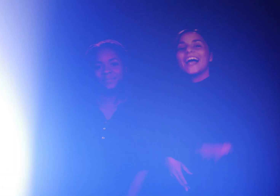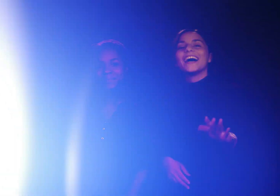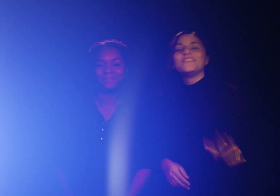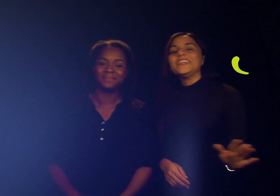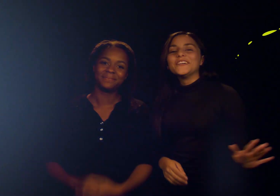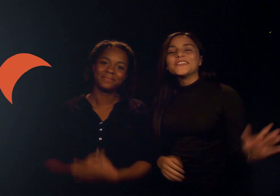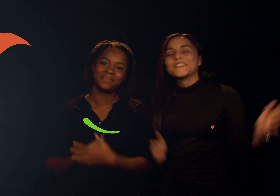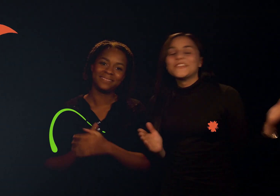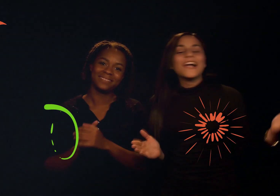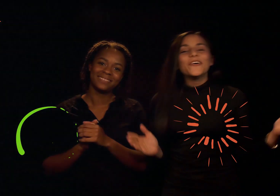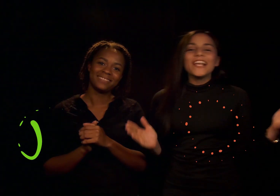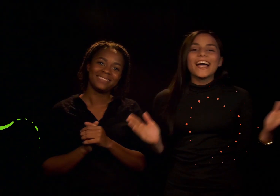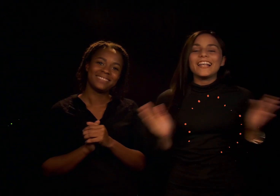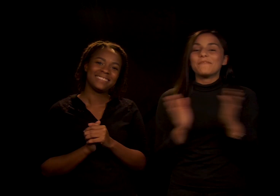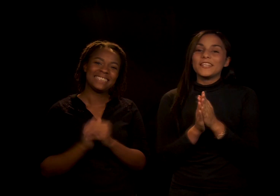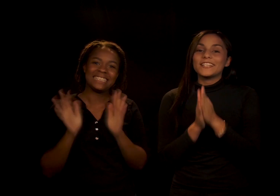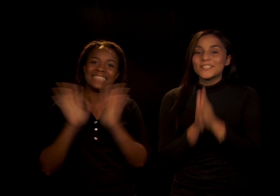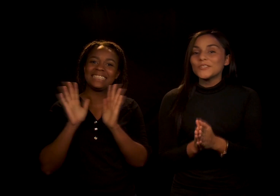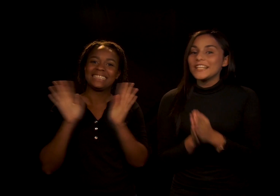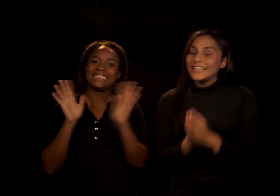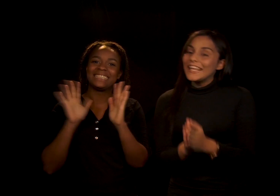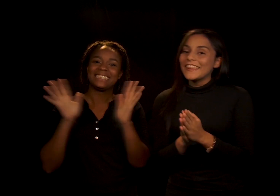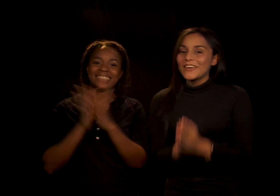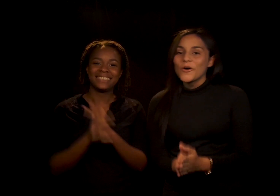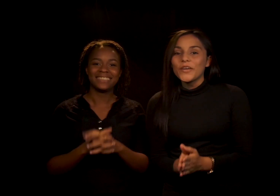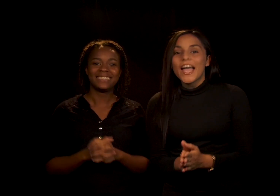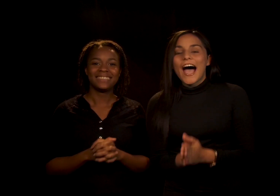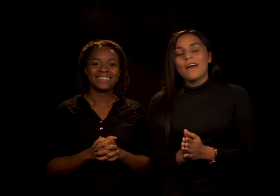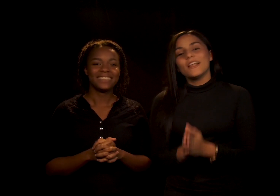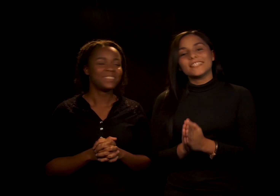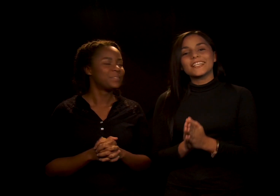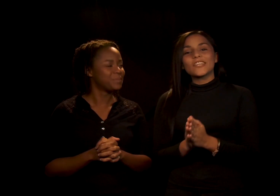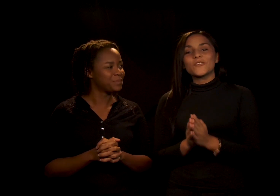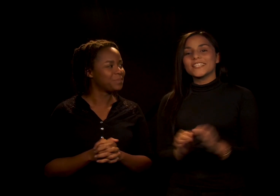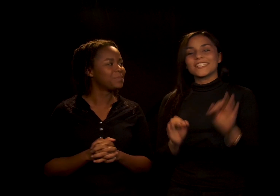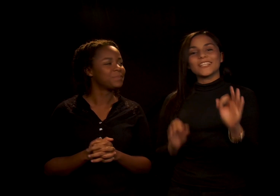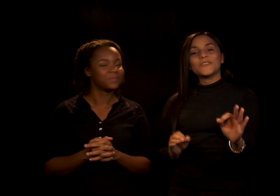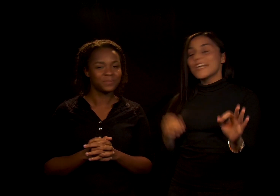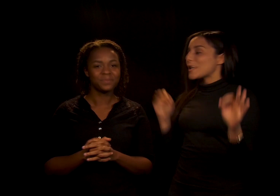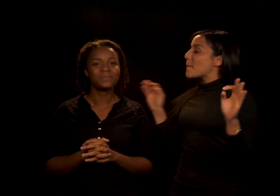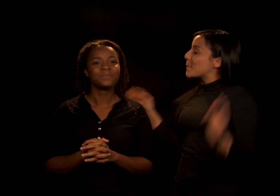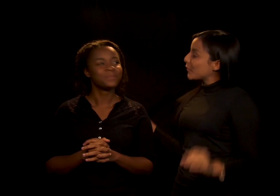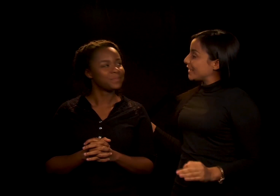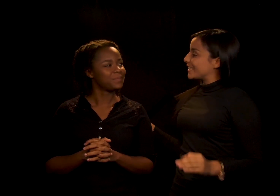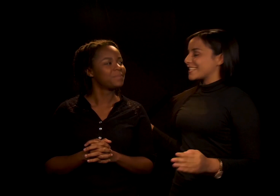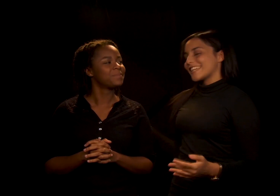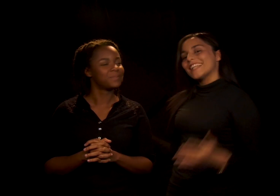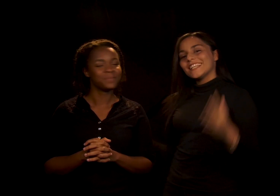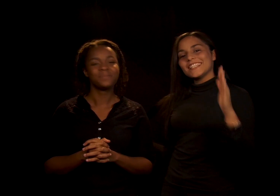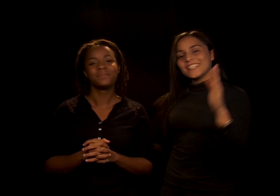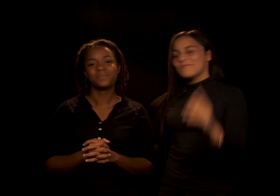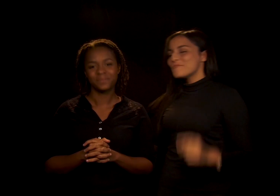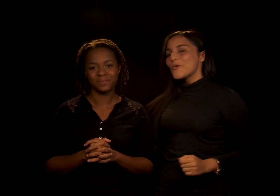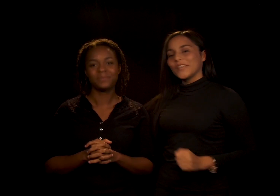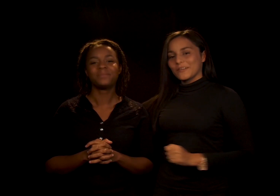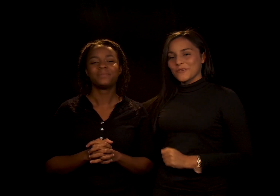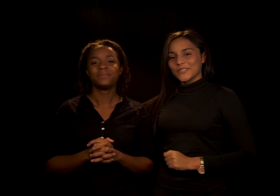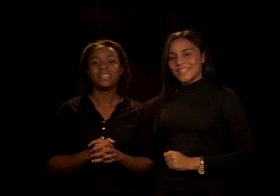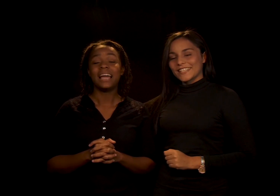Amigos, hola hola, la meditación del día de hoy habla acerca de unas criaturas muy interesantes y muy hermosas